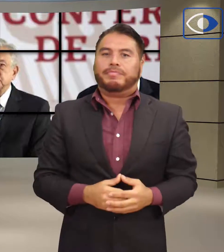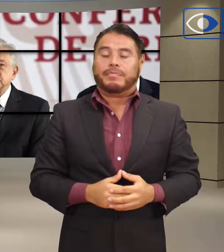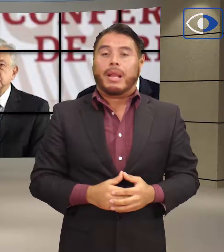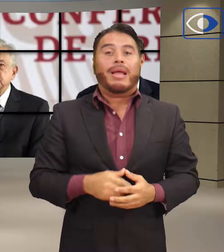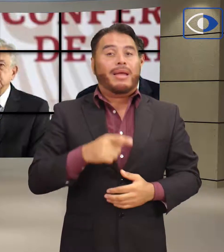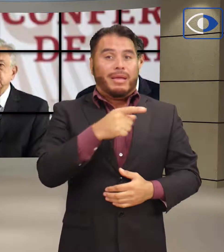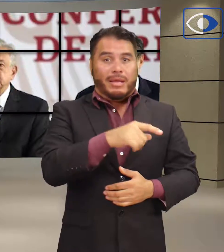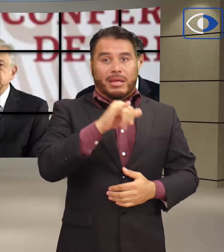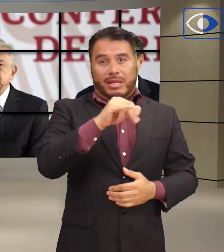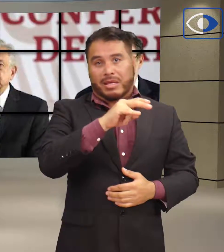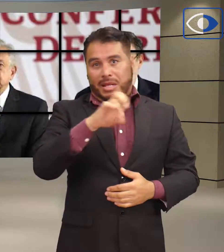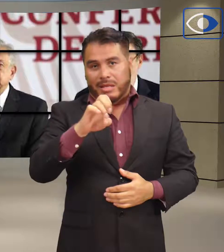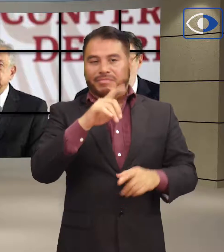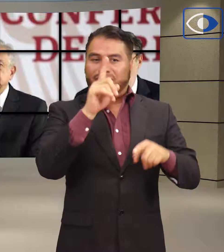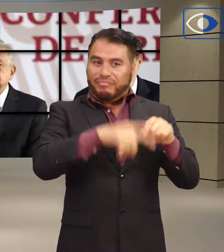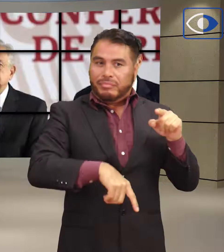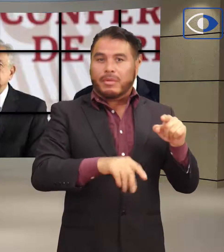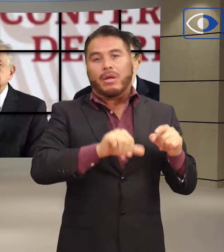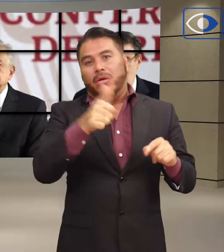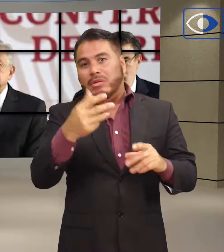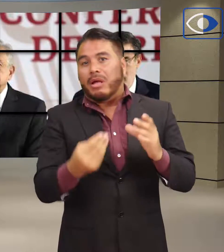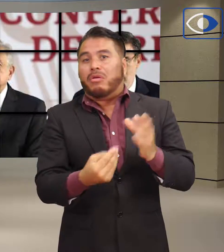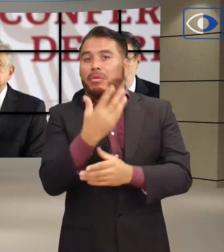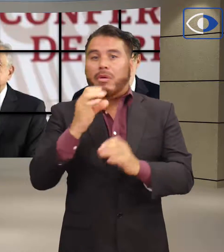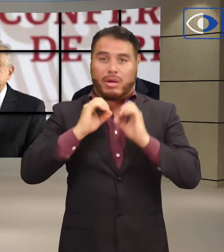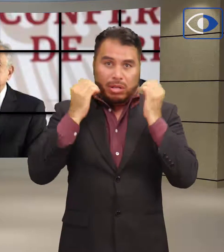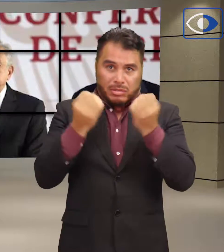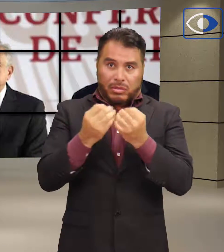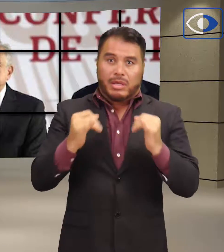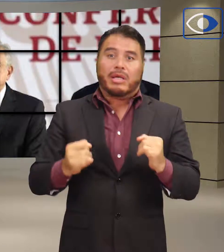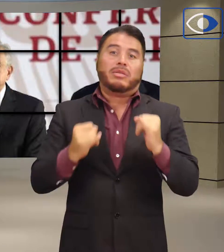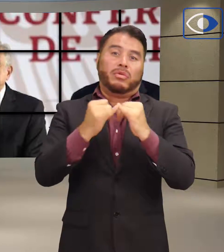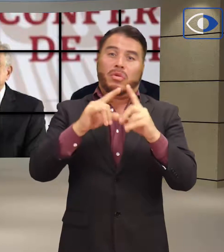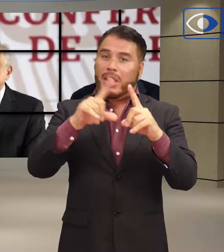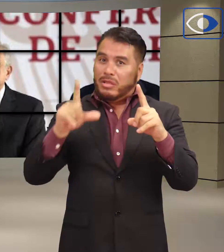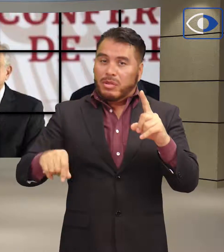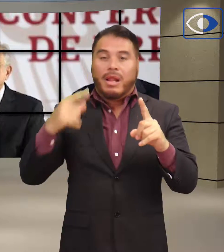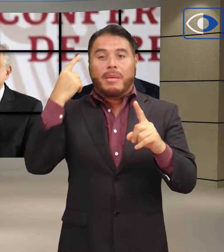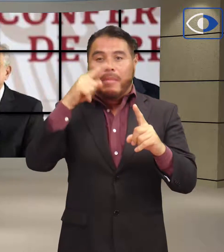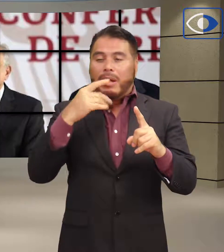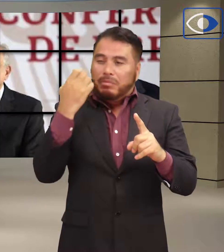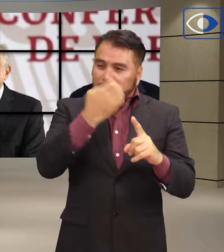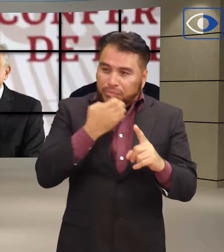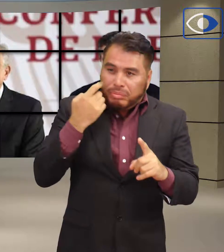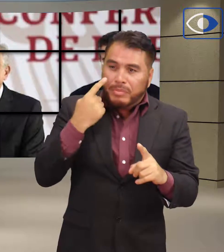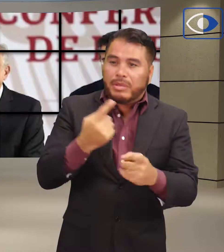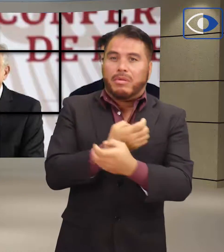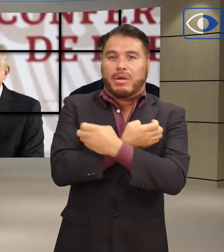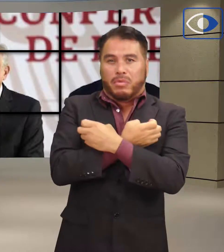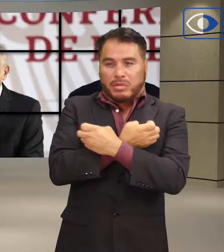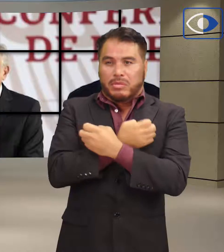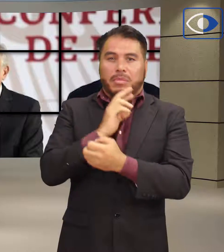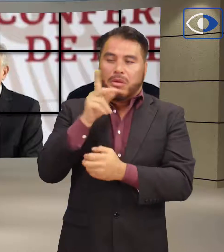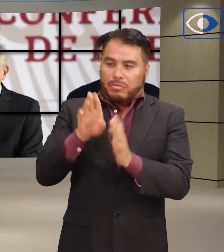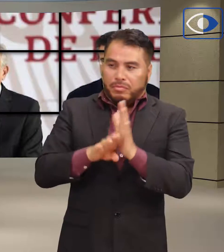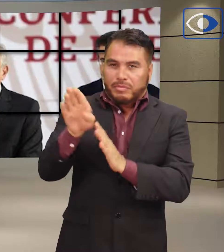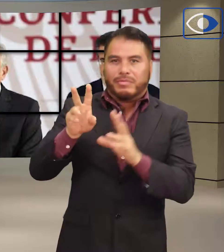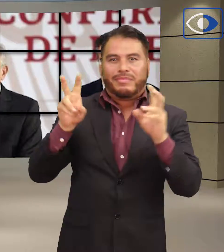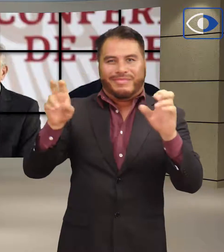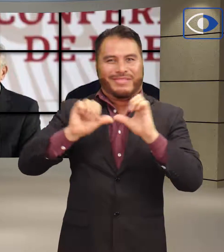cumplido, maestros. Al INE lo sustituirá en Instituto Nacional para la revalorización del